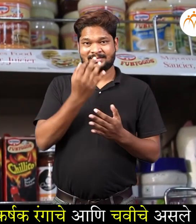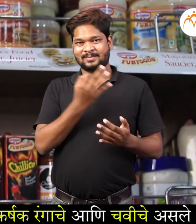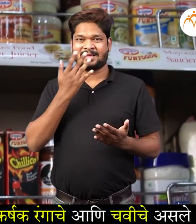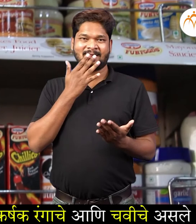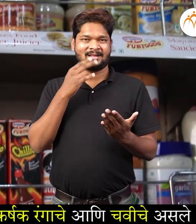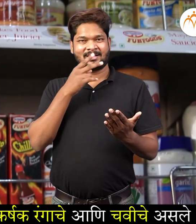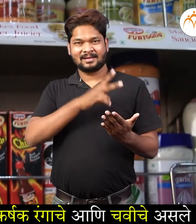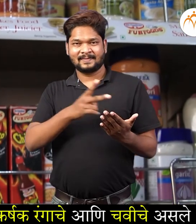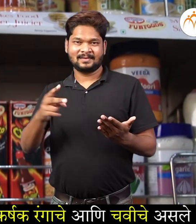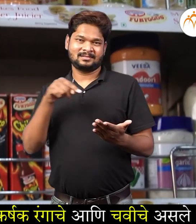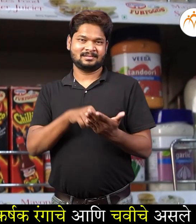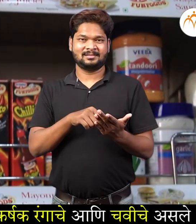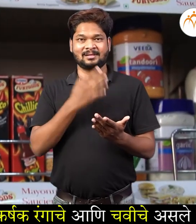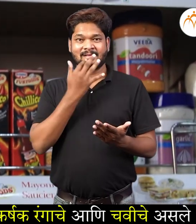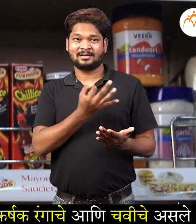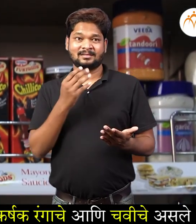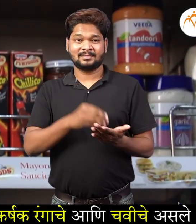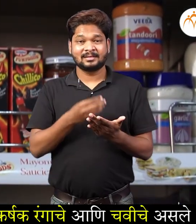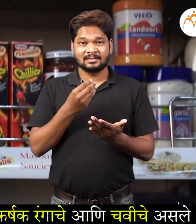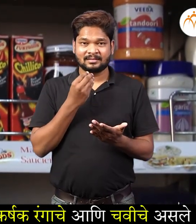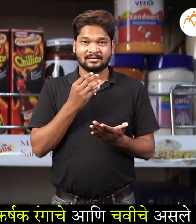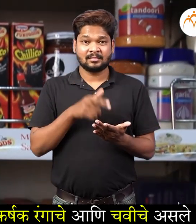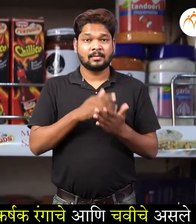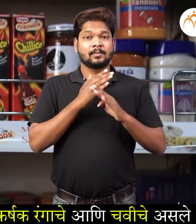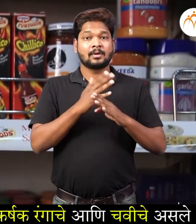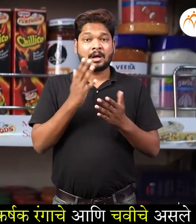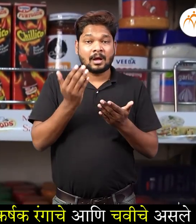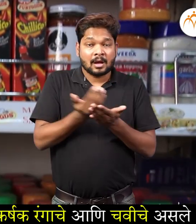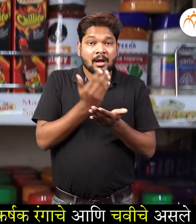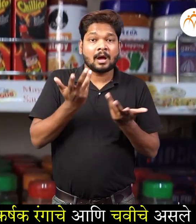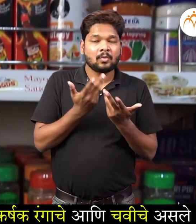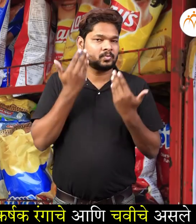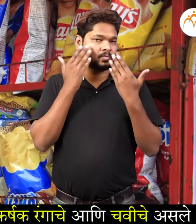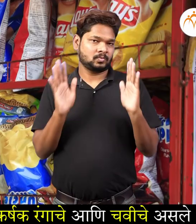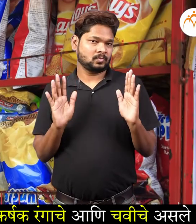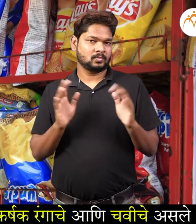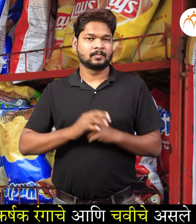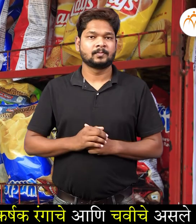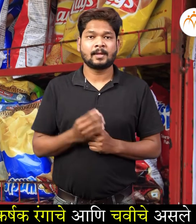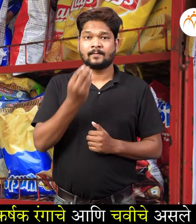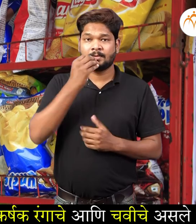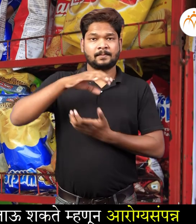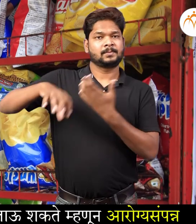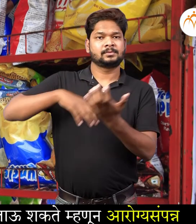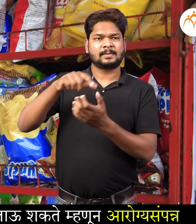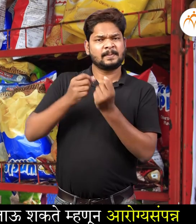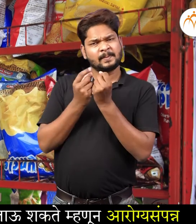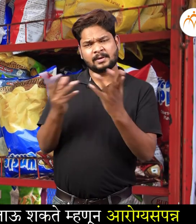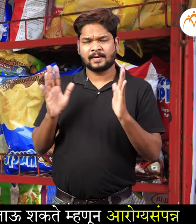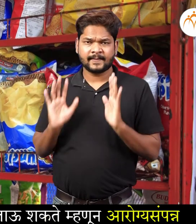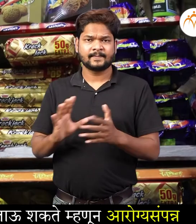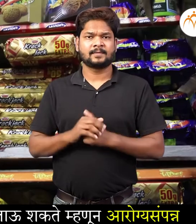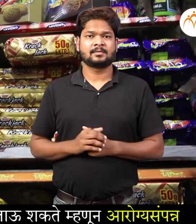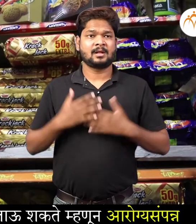नका कि अन्न आकर्षक रंगाचे आणी चवीचे असले तरी ही ते सुरक्षित असेलच असनाई अन्नात